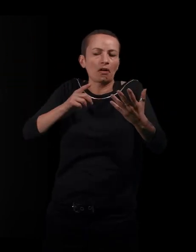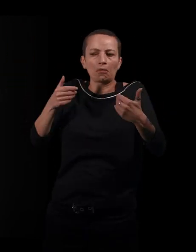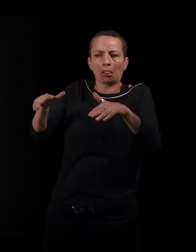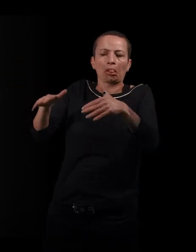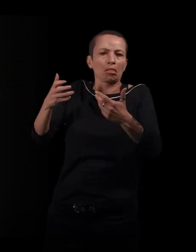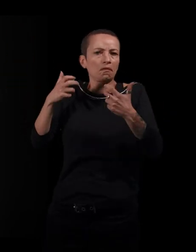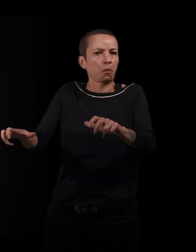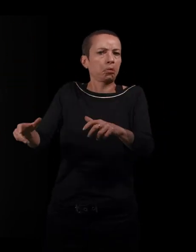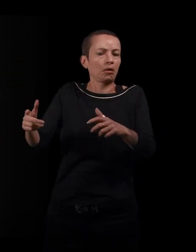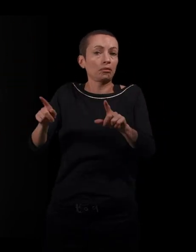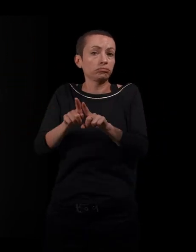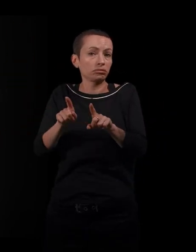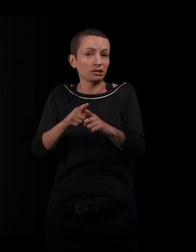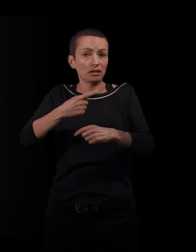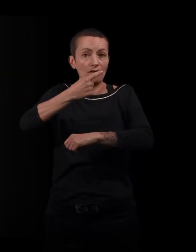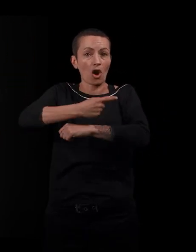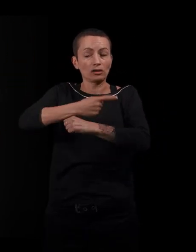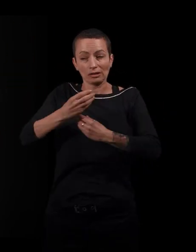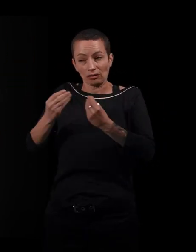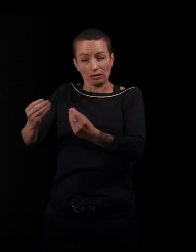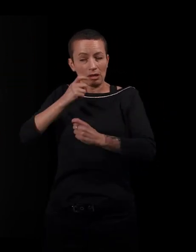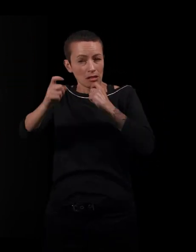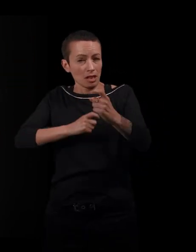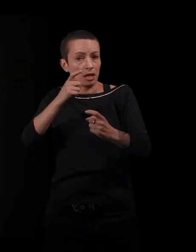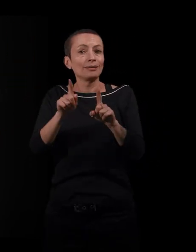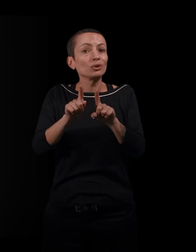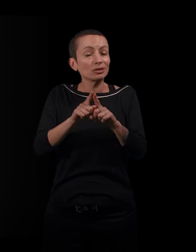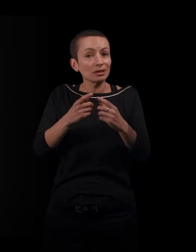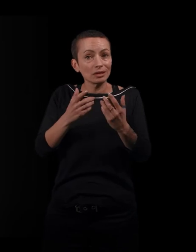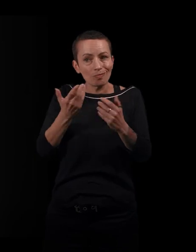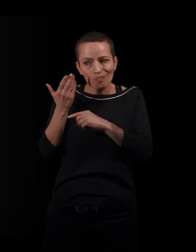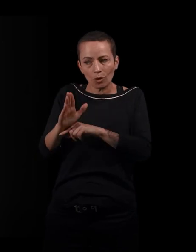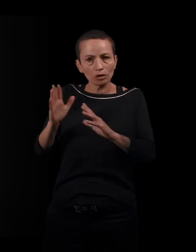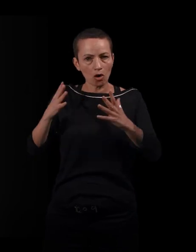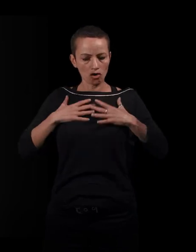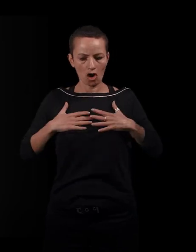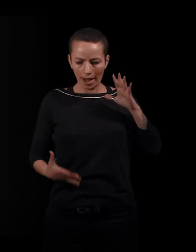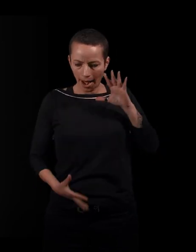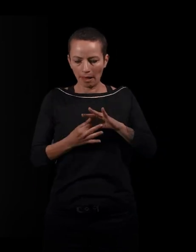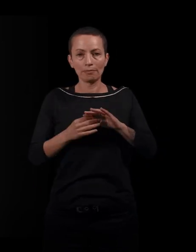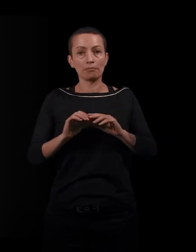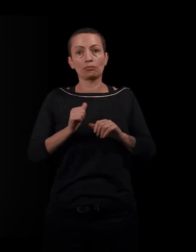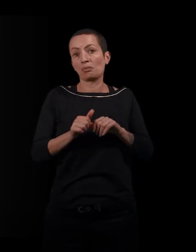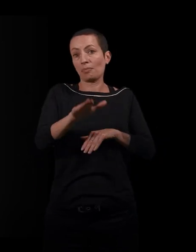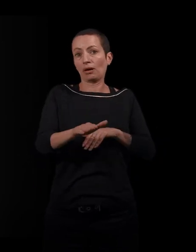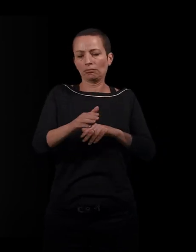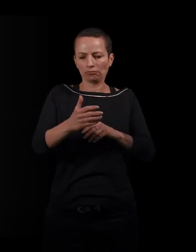violence de la frontière. Mais c'est aussi de montrer comment l'appropriation du corps, c'est un premier pas vers l'autonomie. Et de ce point de vue-là,